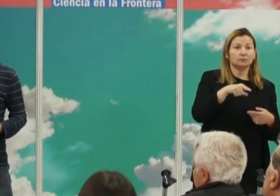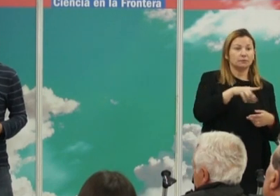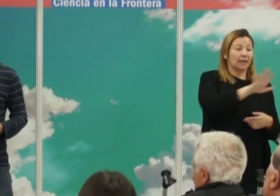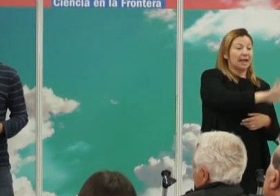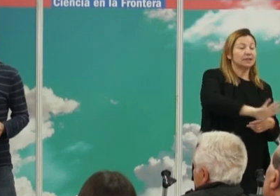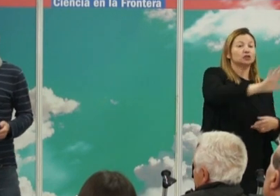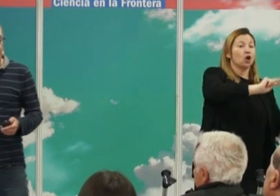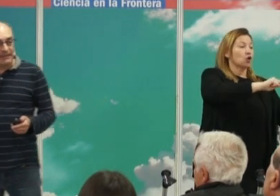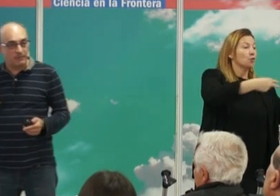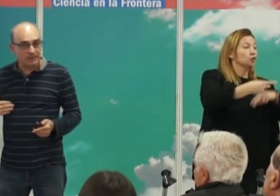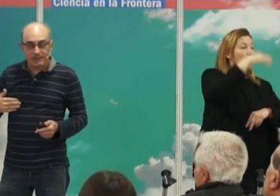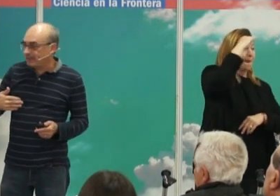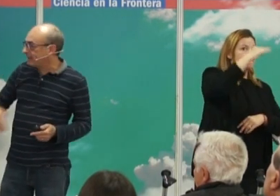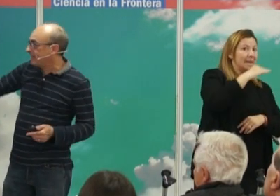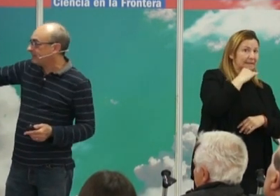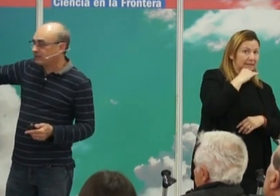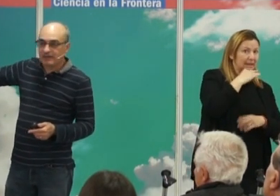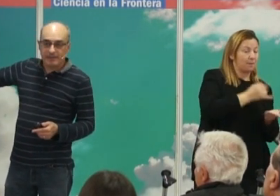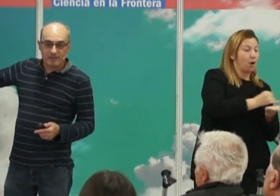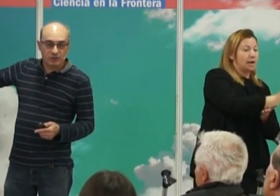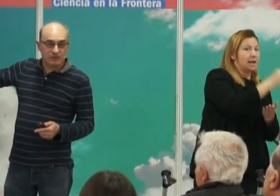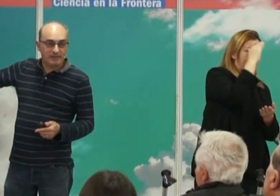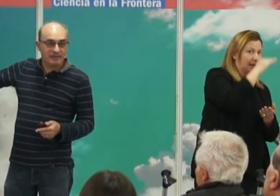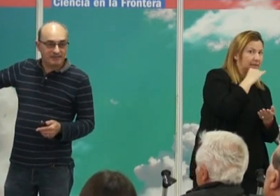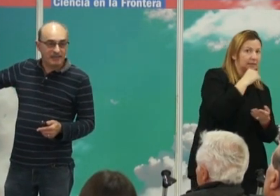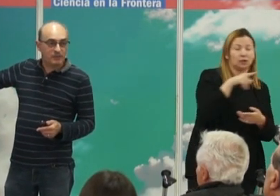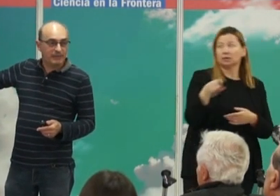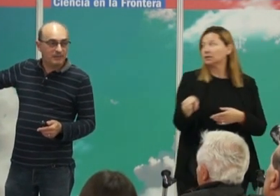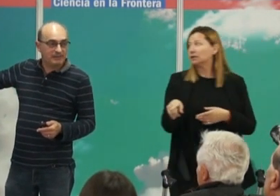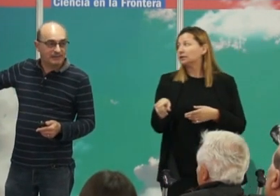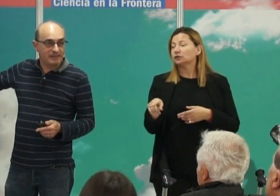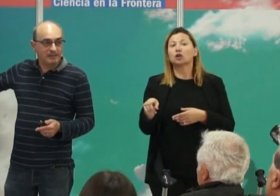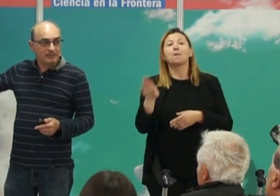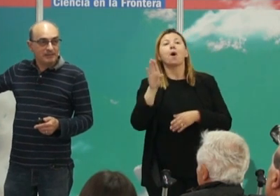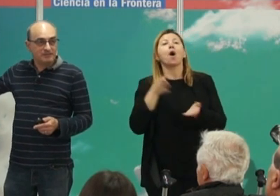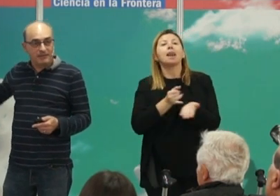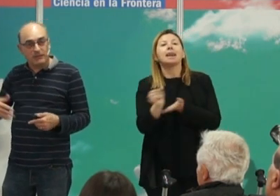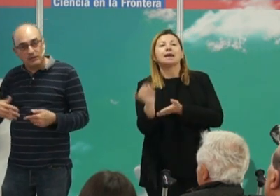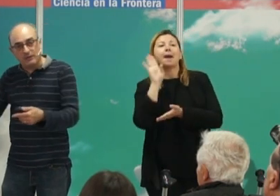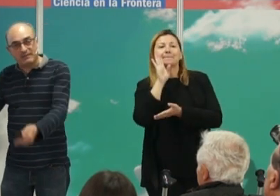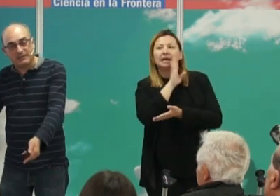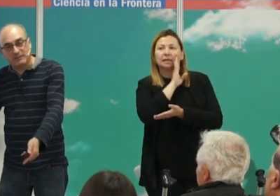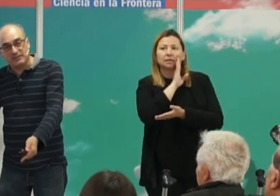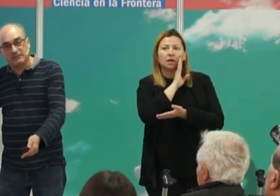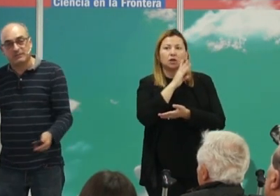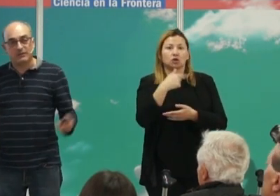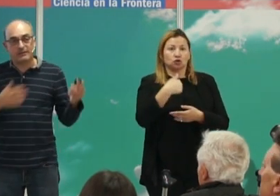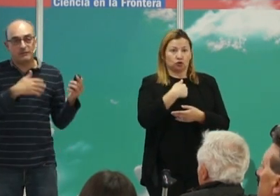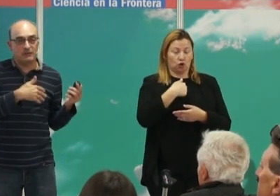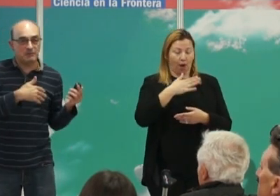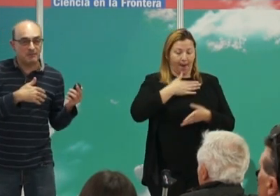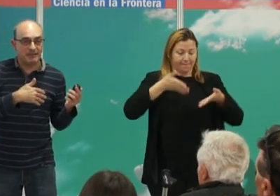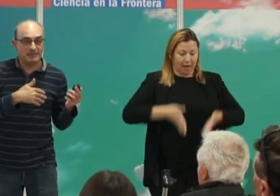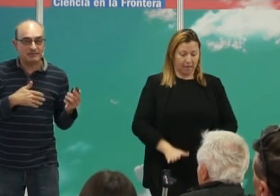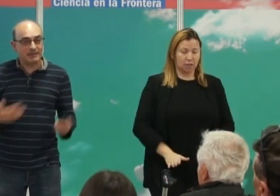paterno que se hereda por línea paterna esto es el ADN mitocondrial que se hereda por línea materna es decir yo no lo he pasado a mis hijos pero he